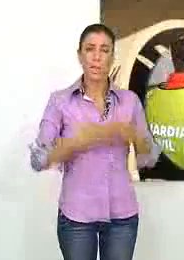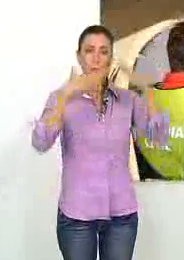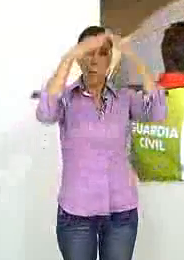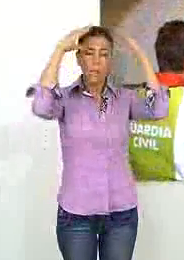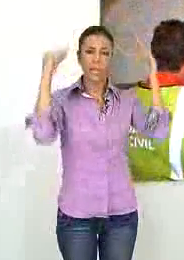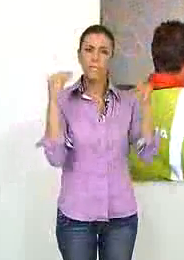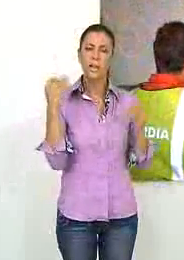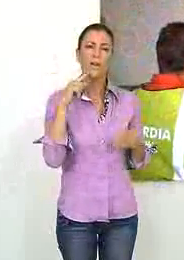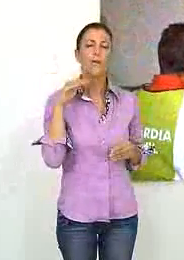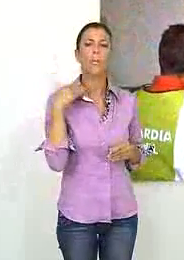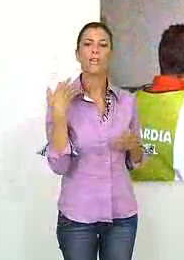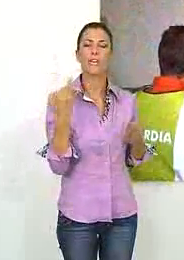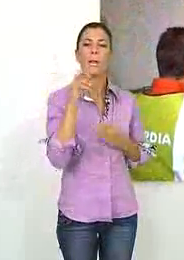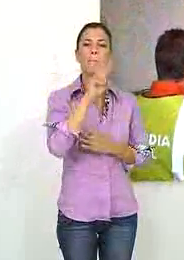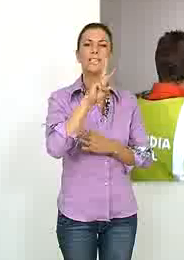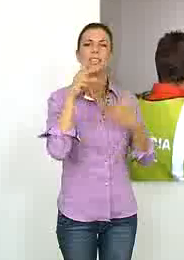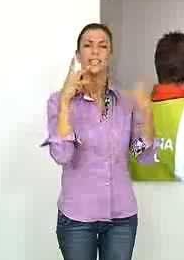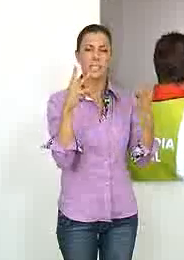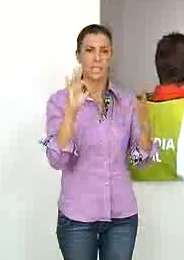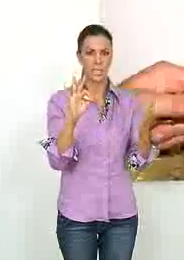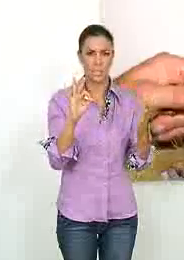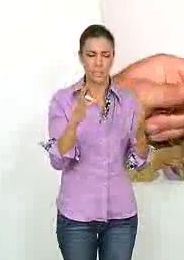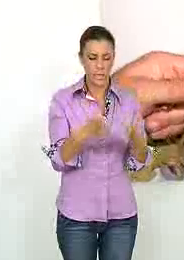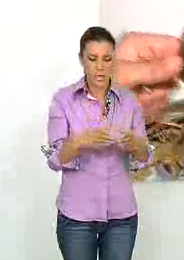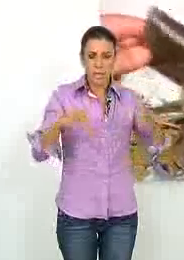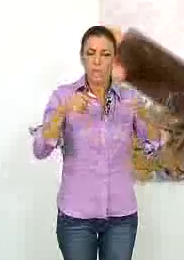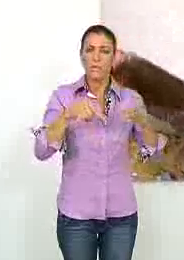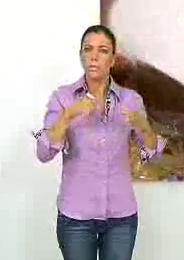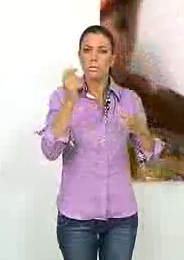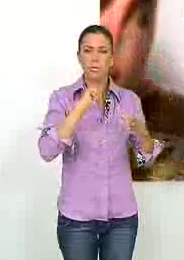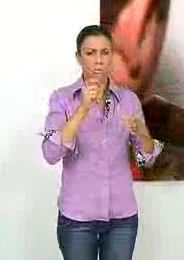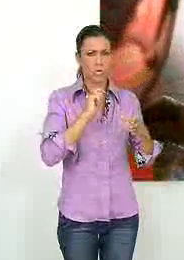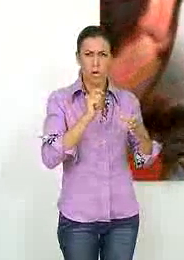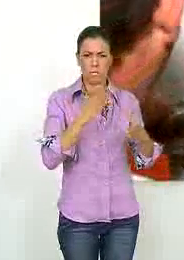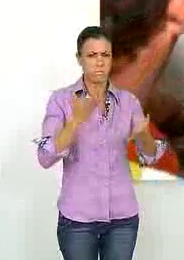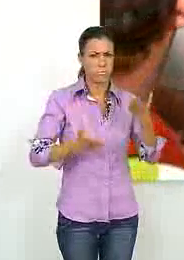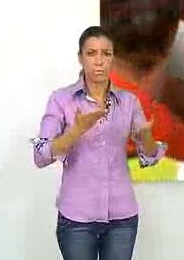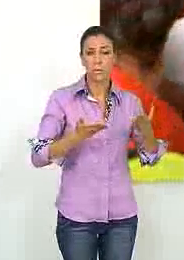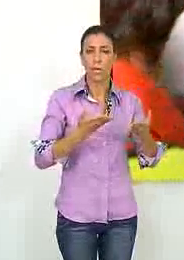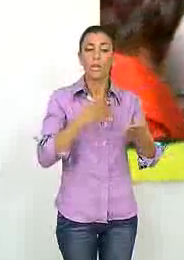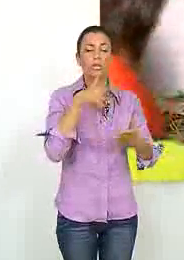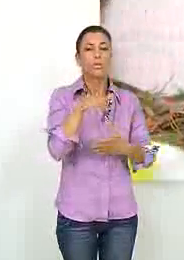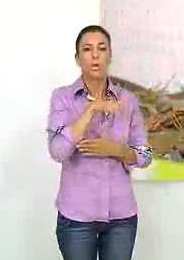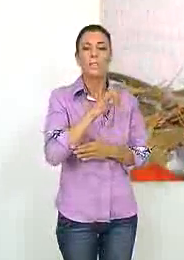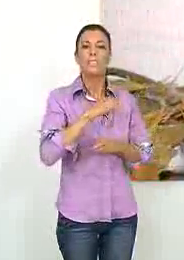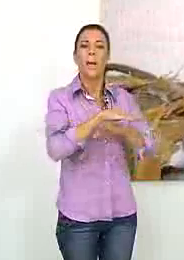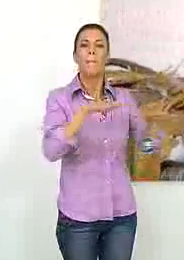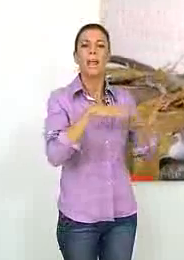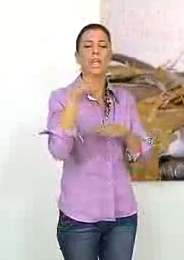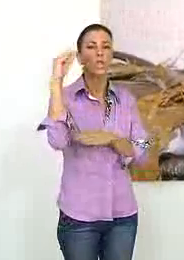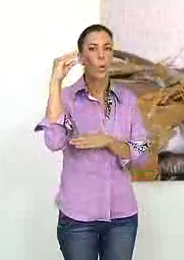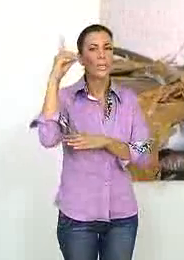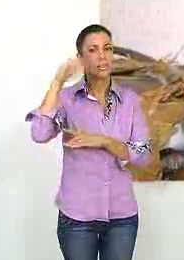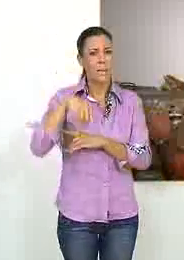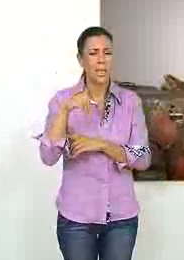La Guardia Civil ha recuperado 27 fardos con casi una tonelada de hachís frente a las playas de